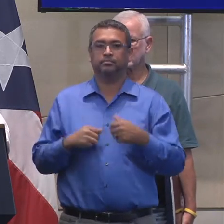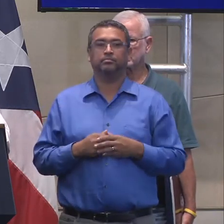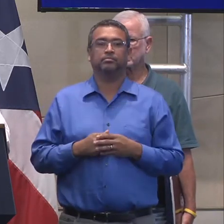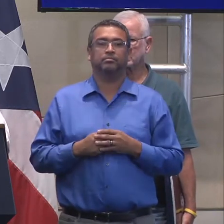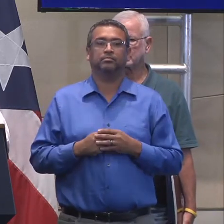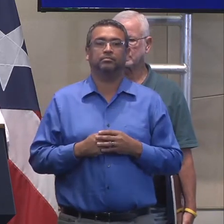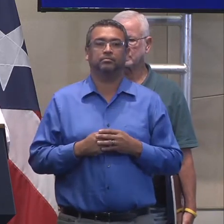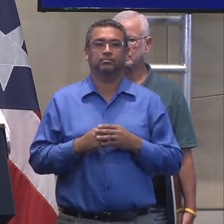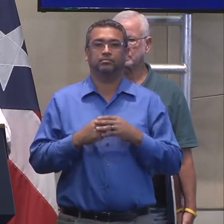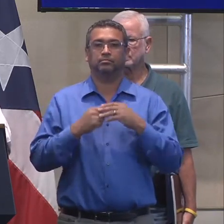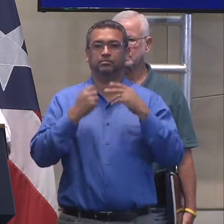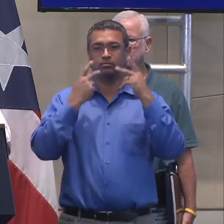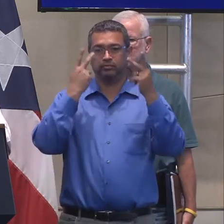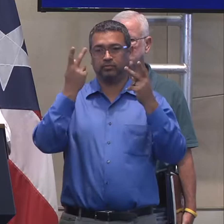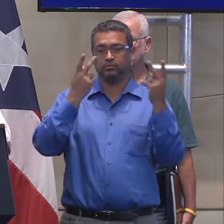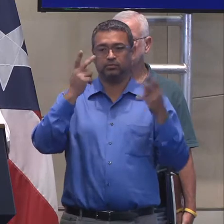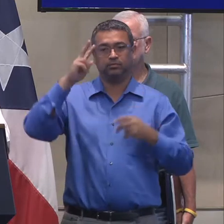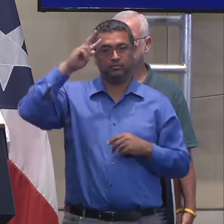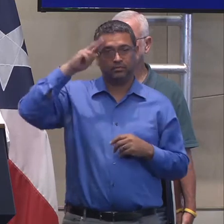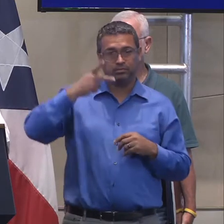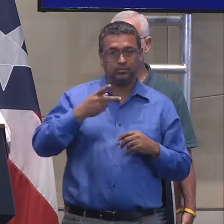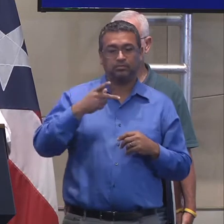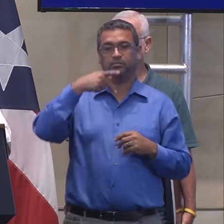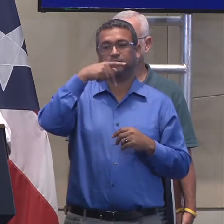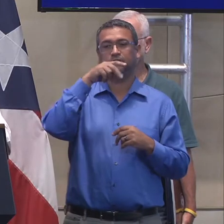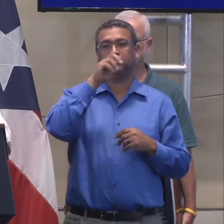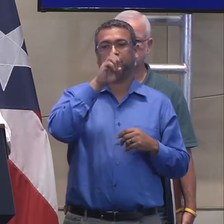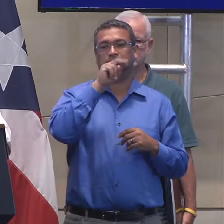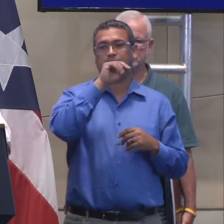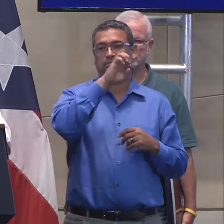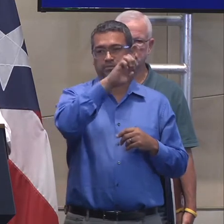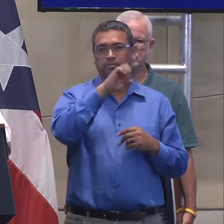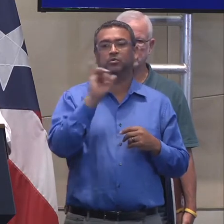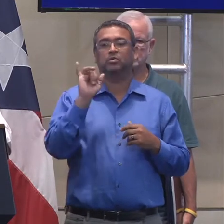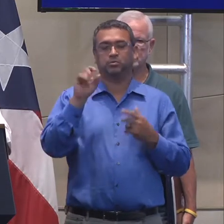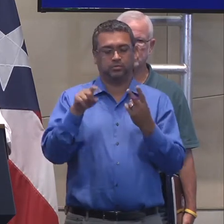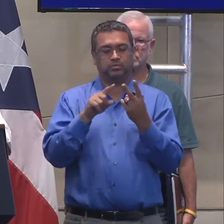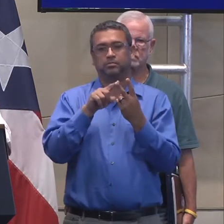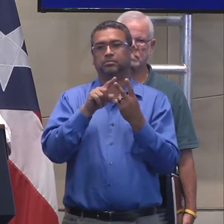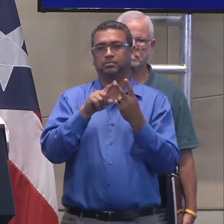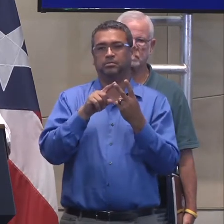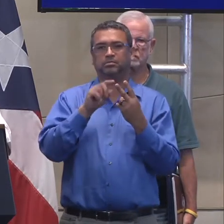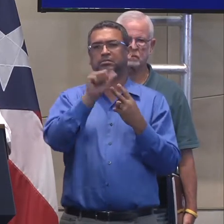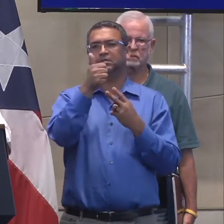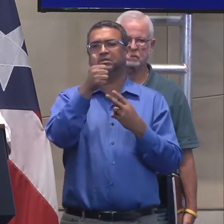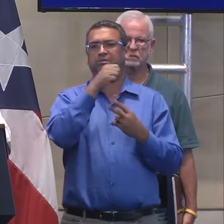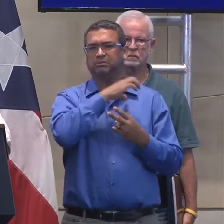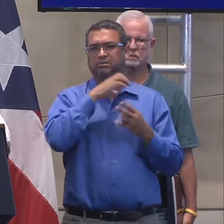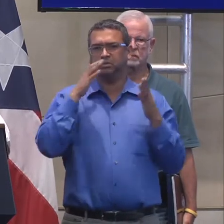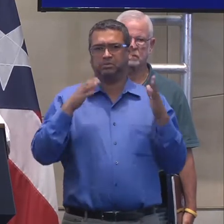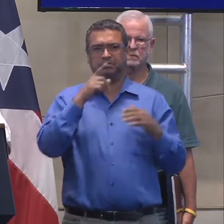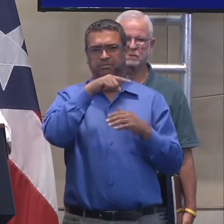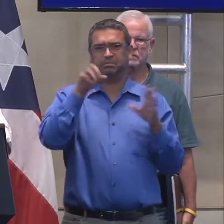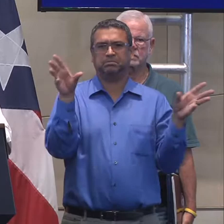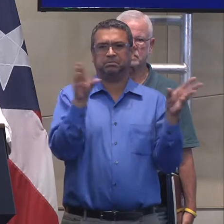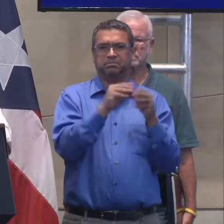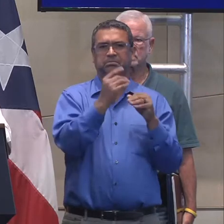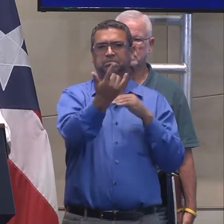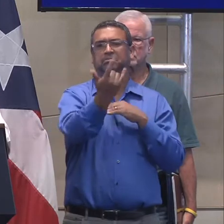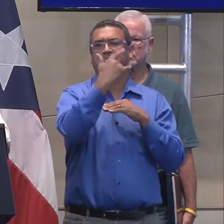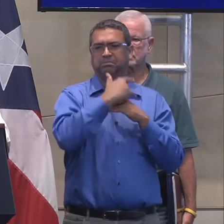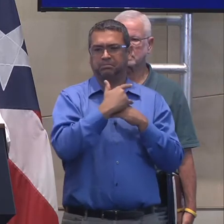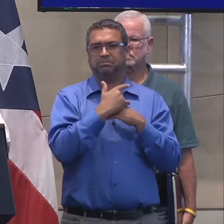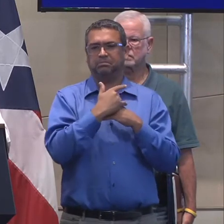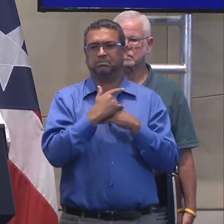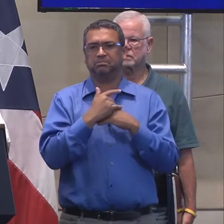con Mike Pence, número dos. Esto, la visita que vamos a tener hoy con un grupo de diez congresistas, senadores y representantes del